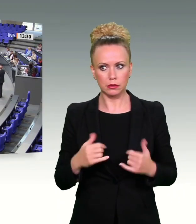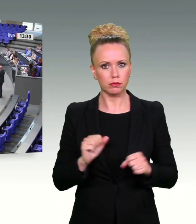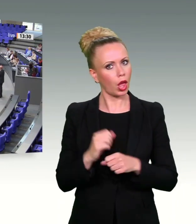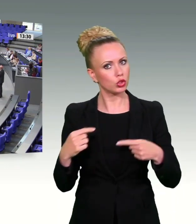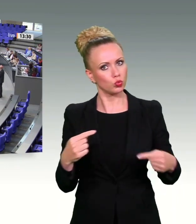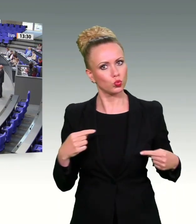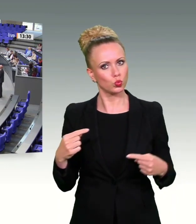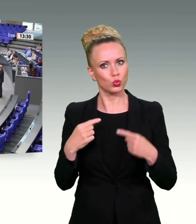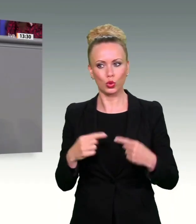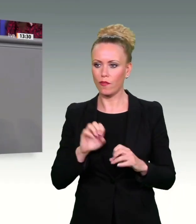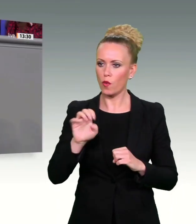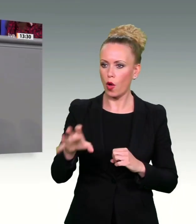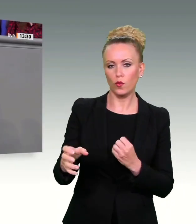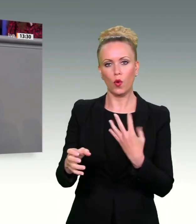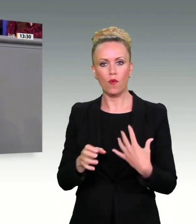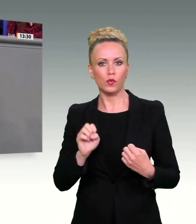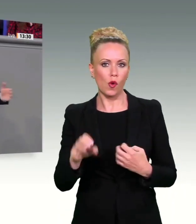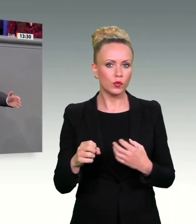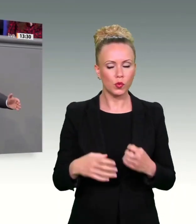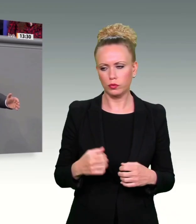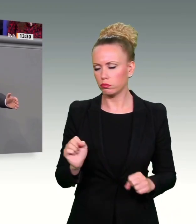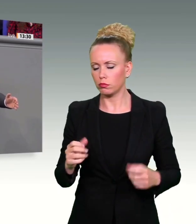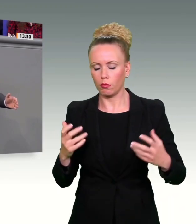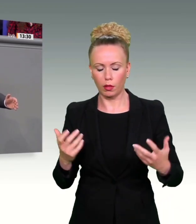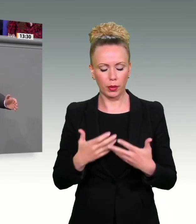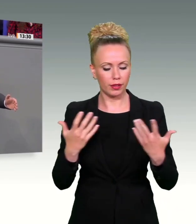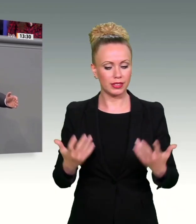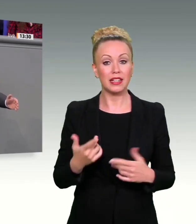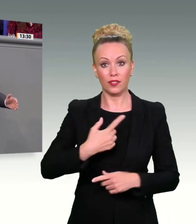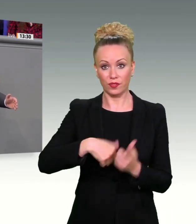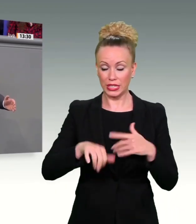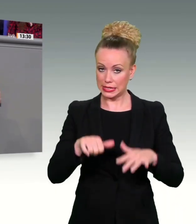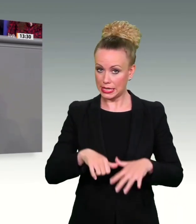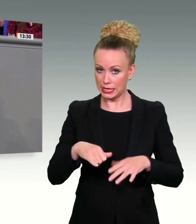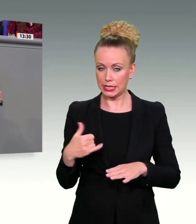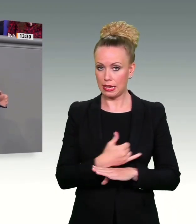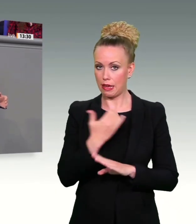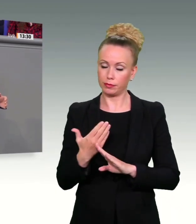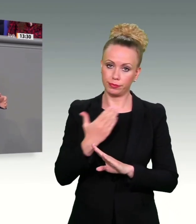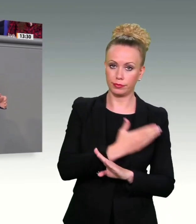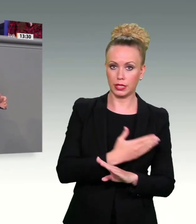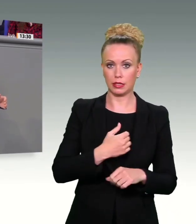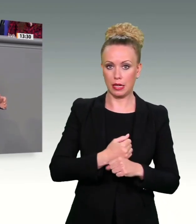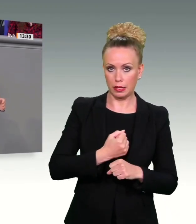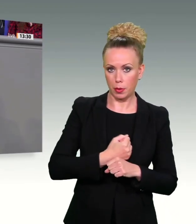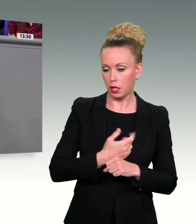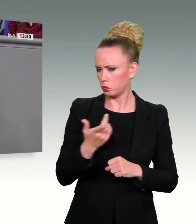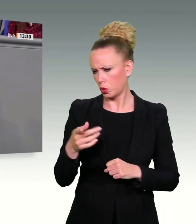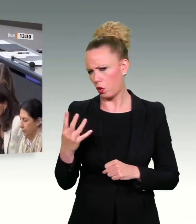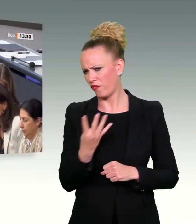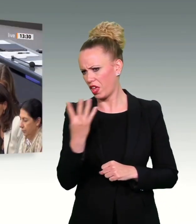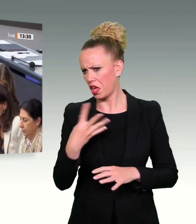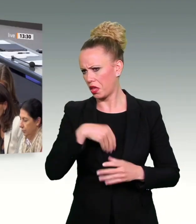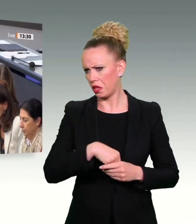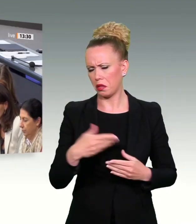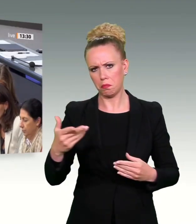Kollege Buschmann, Herr Kuhle, dass wir 16 Jahre gemacht haben oder nicht gemacht haben, da waren Sie aber vier Jahre dabei. Umgekehrt